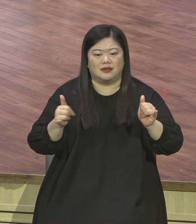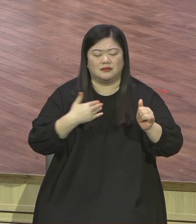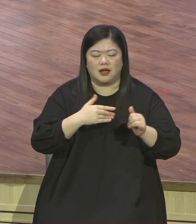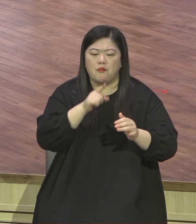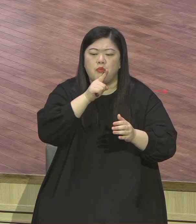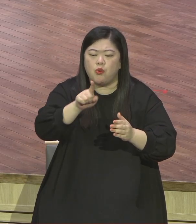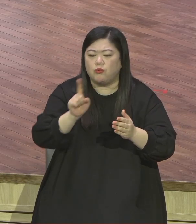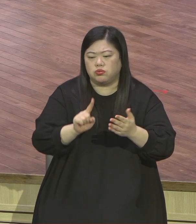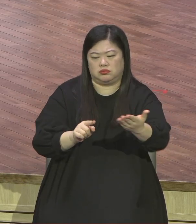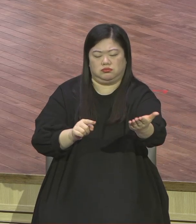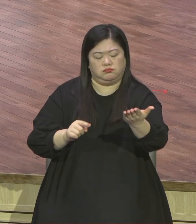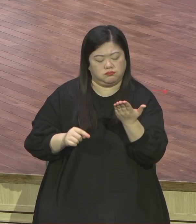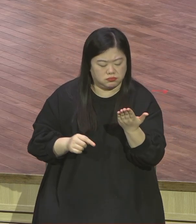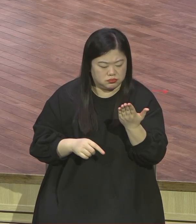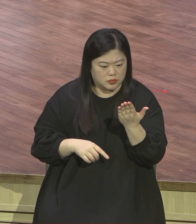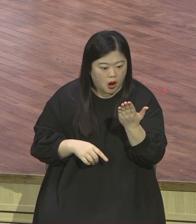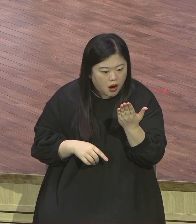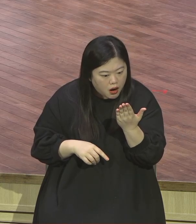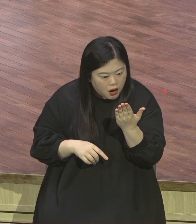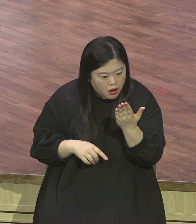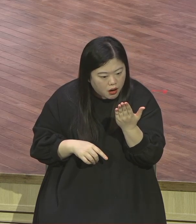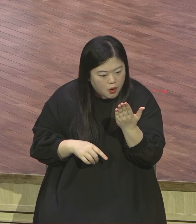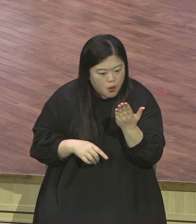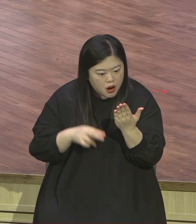들어왔구나 라고 하는 사실을 알게 되었다고